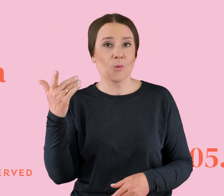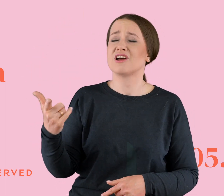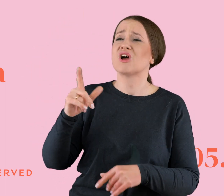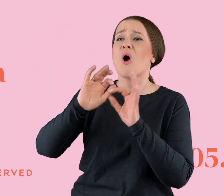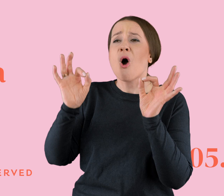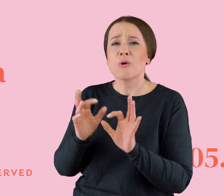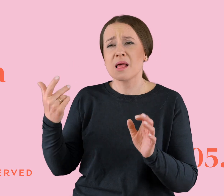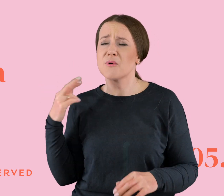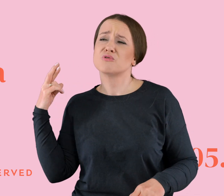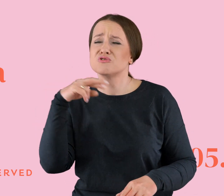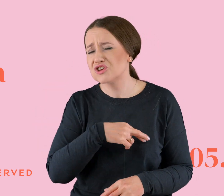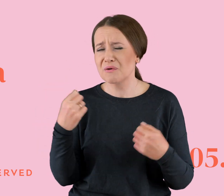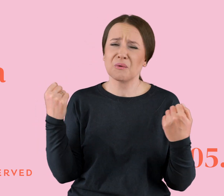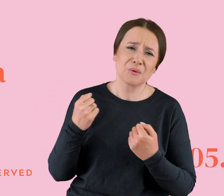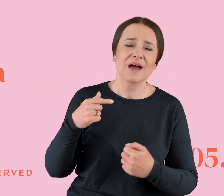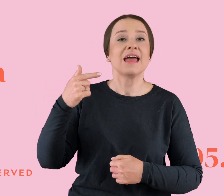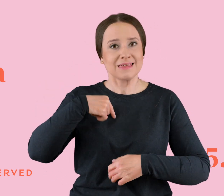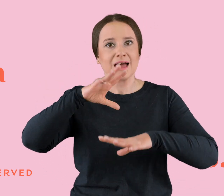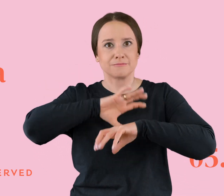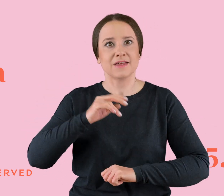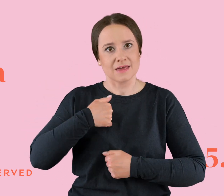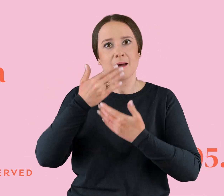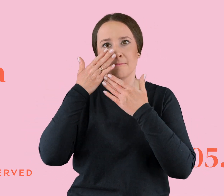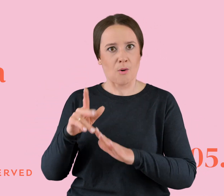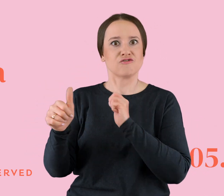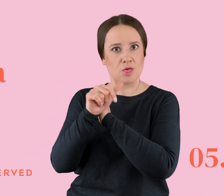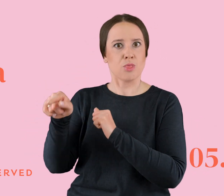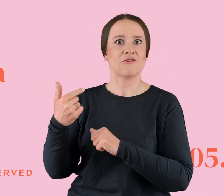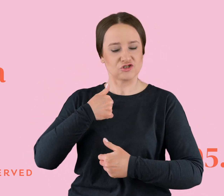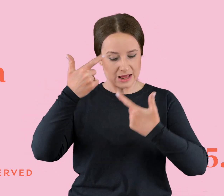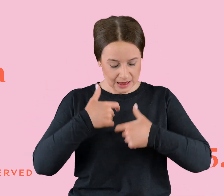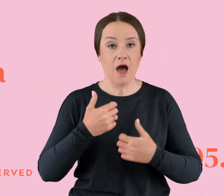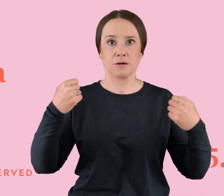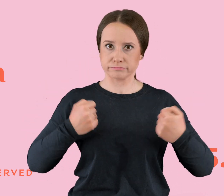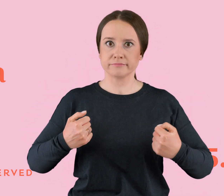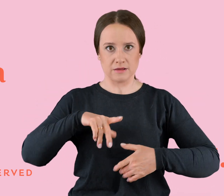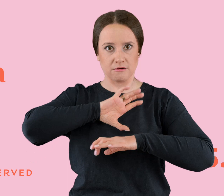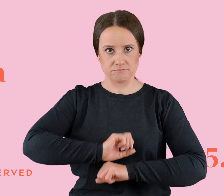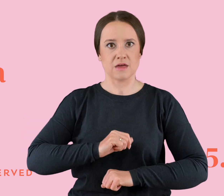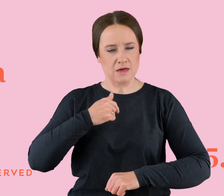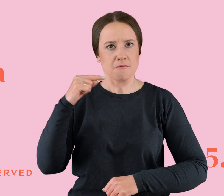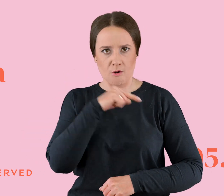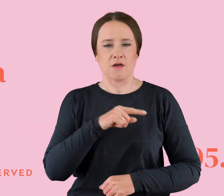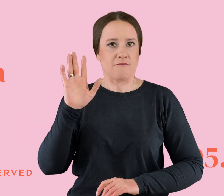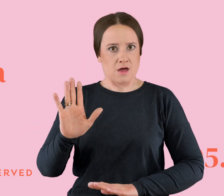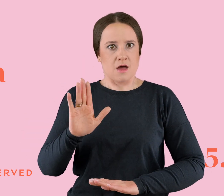skrzywdzony. Ja będę wytrwała w tym. Ja mu udowodnię, że ja jestem wytrwała i że ja jestem w stanie znieść te jego humory i że my